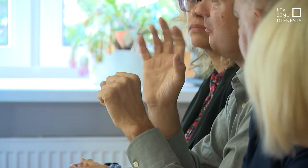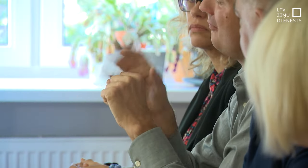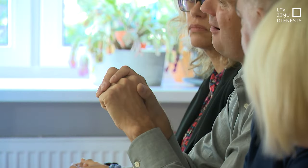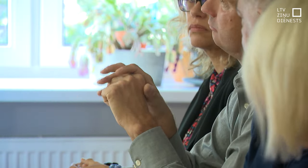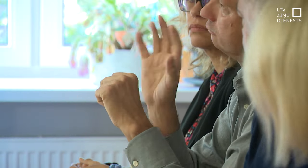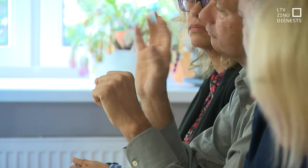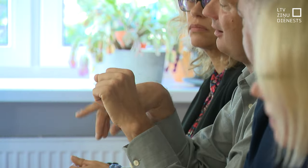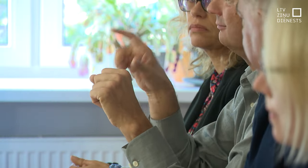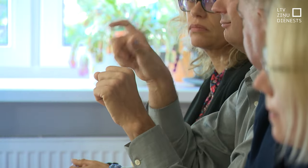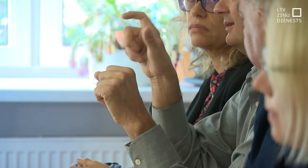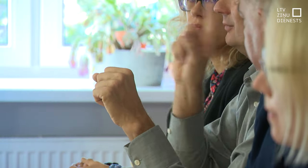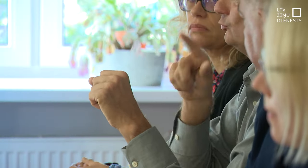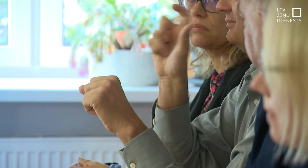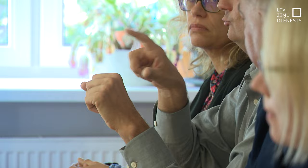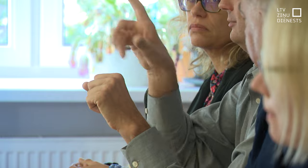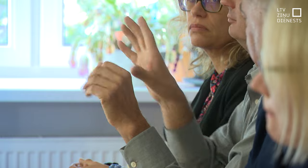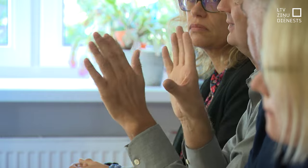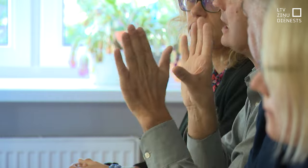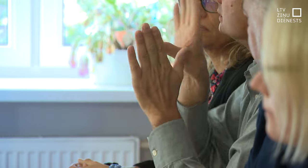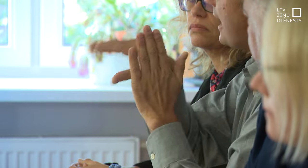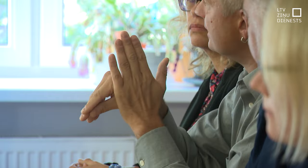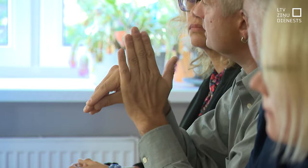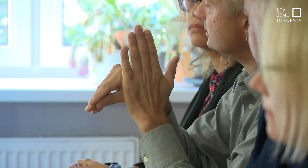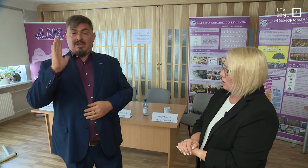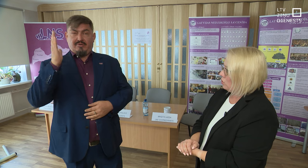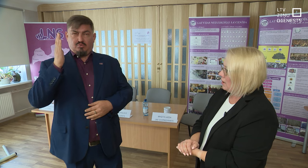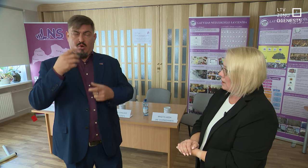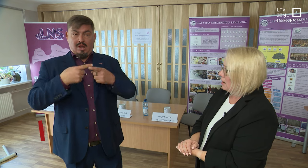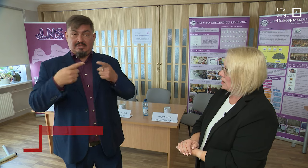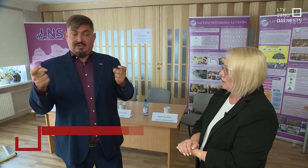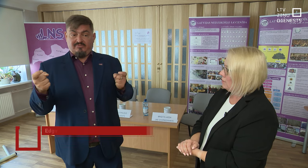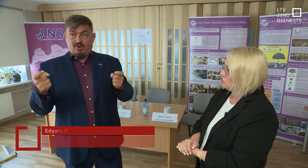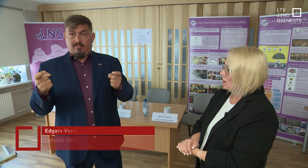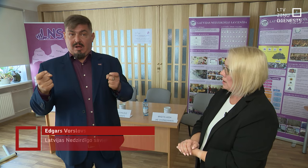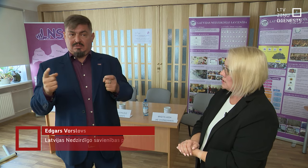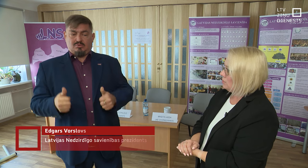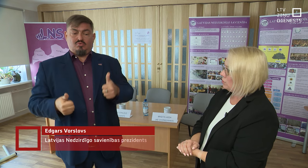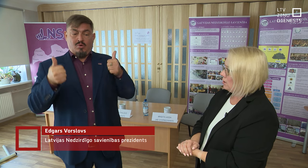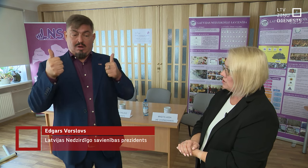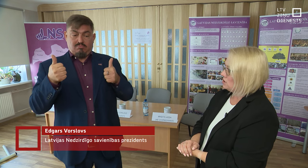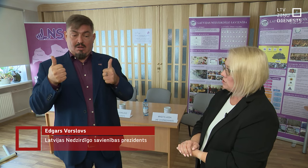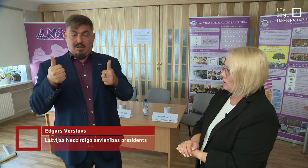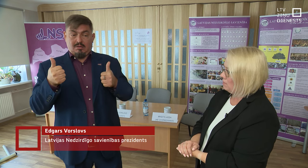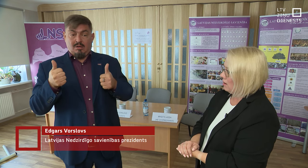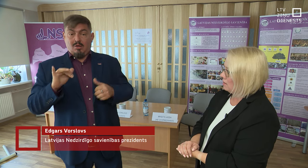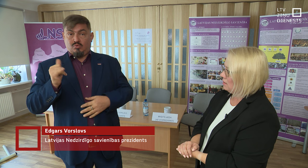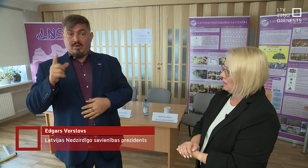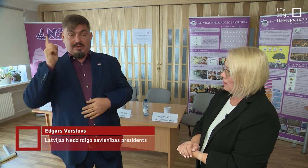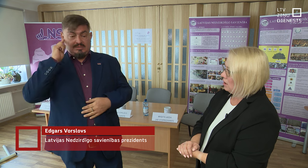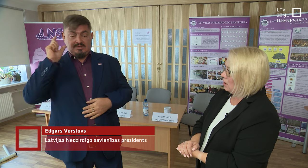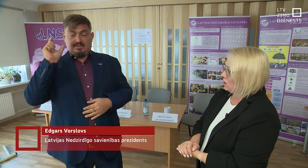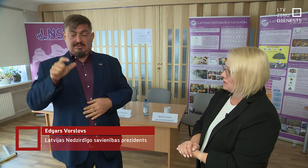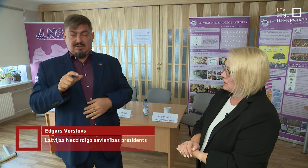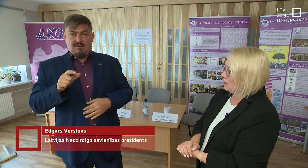daktoru. Taču nākamais, protams, ir zīmi, valoda vai titri. Jo vairāk vizuālās informācijas, jo labāk.